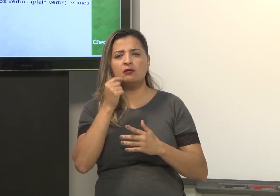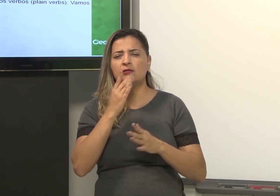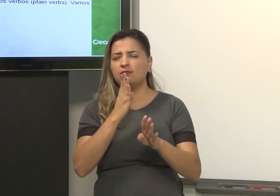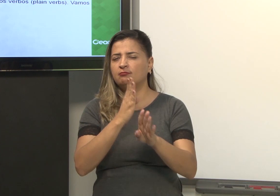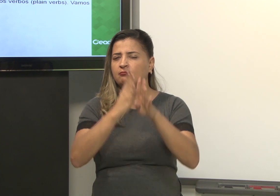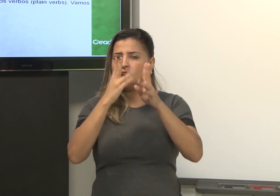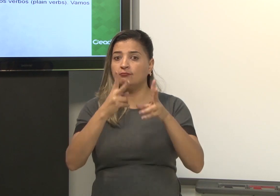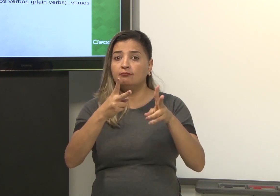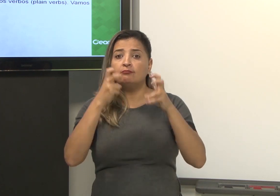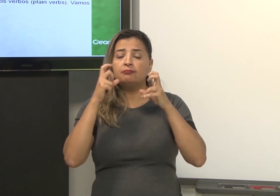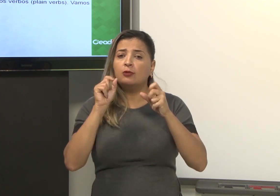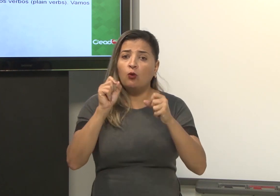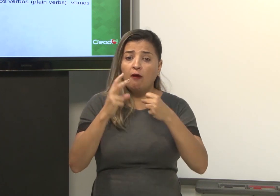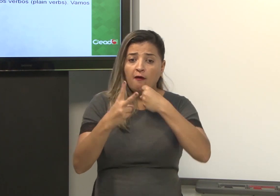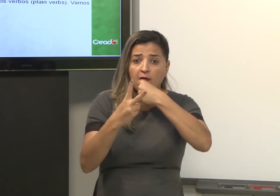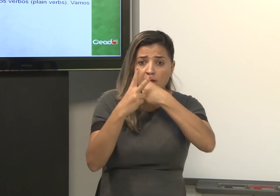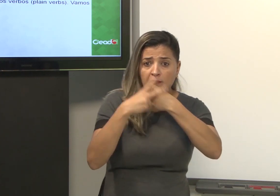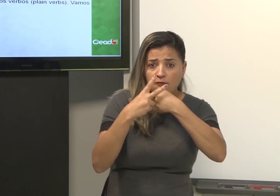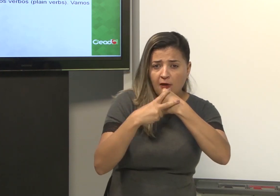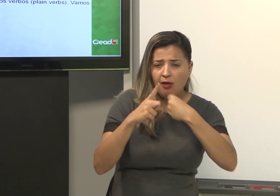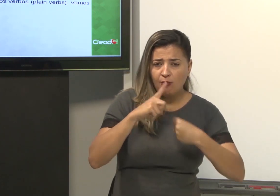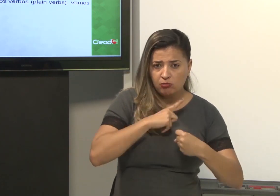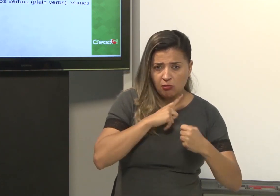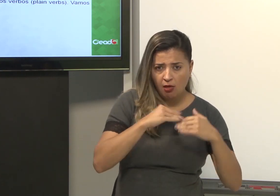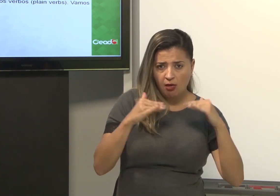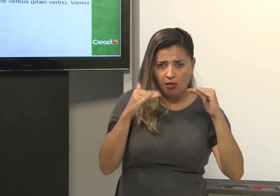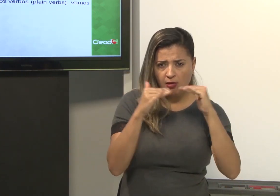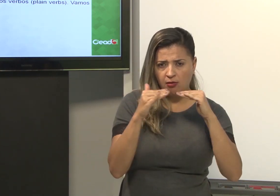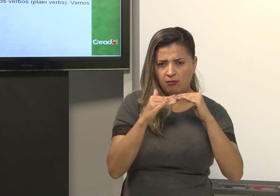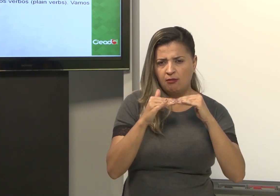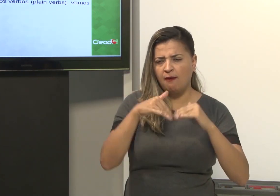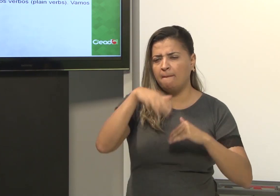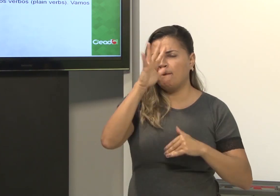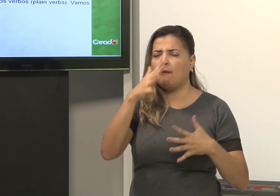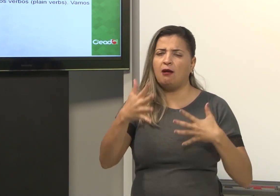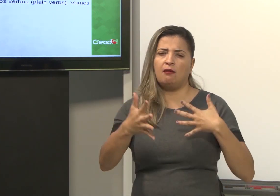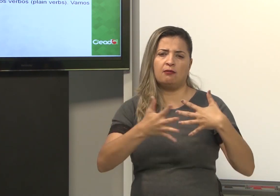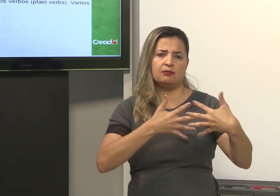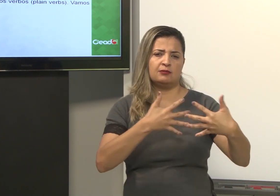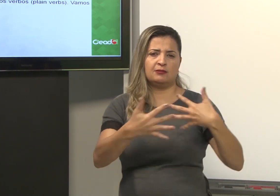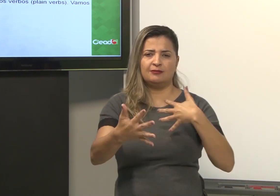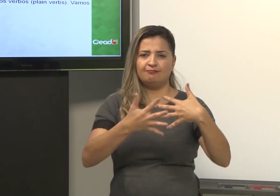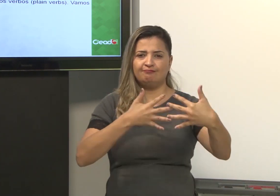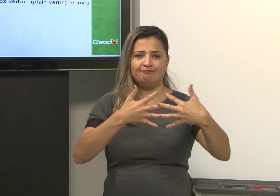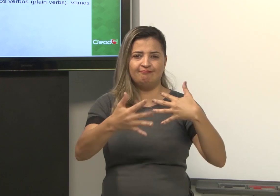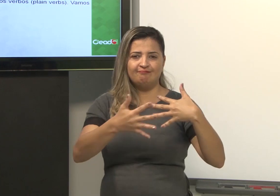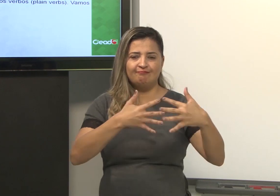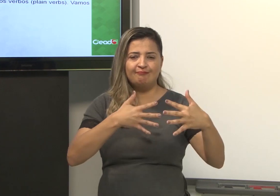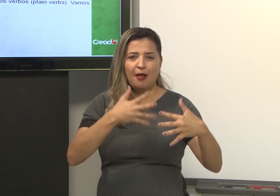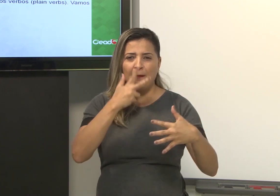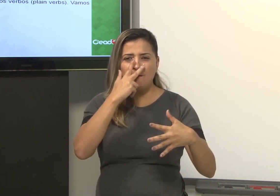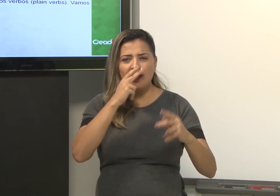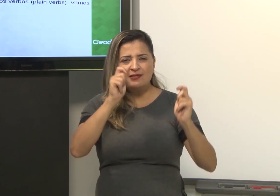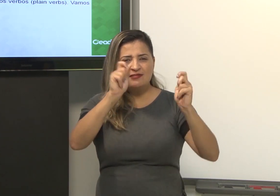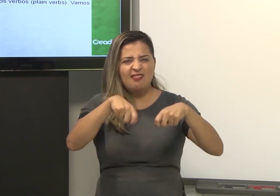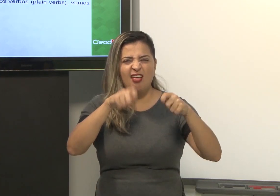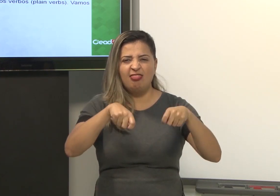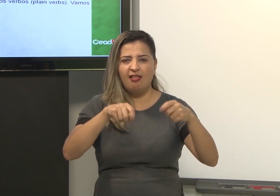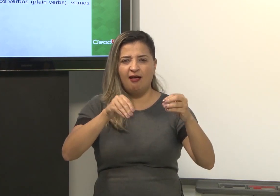descobriu que tem verbos com concordância, que esses verbos são mais flexíveis. Podem ser